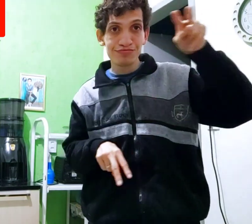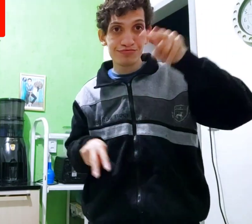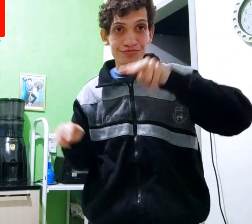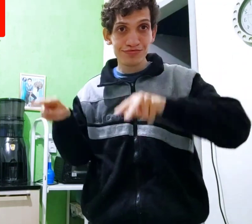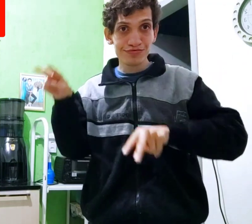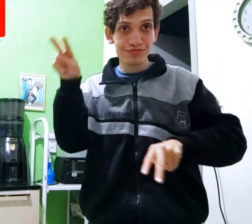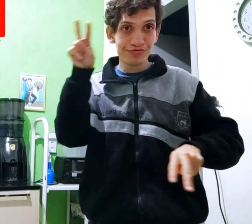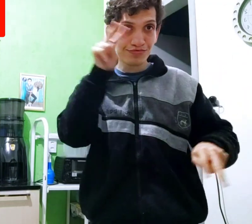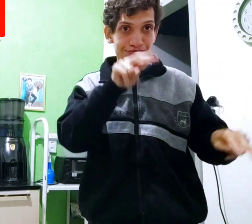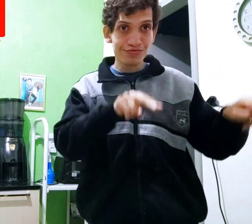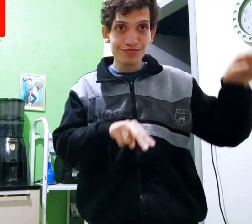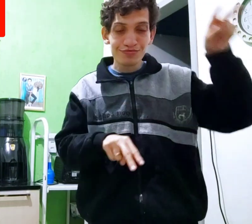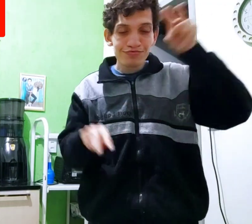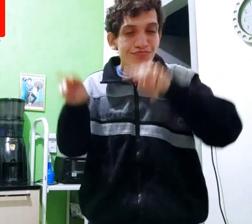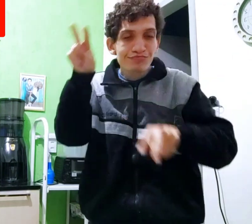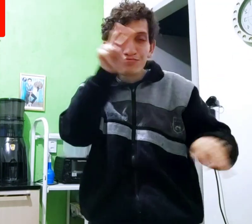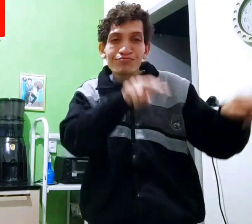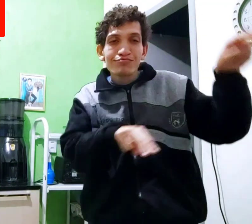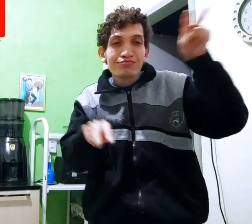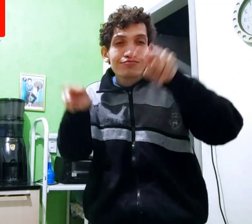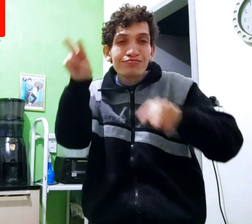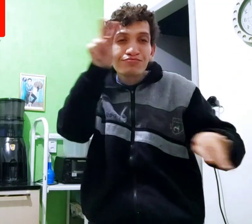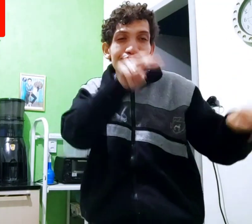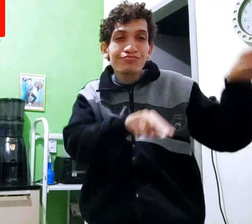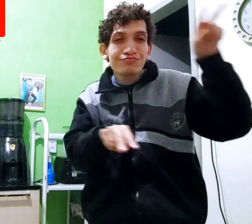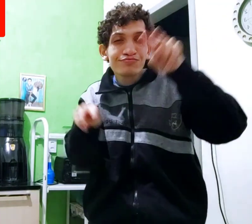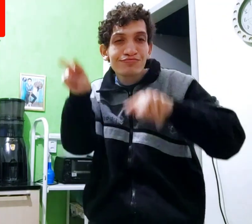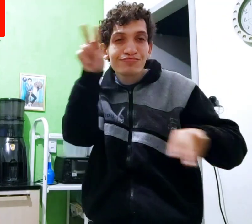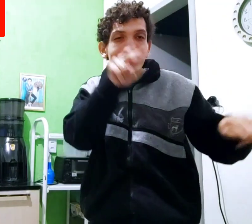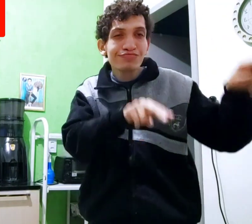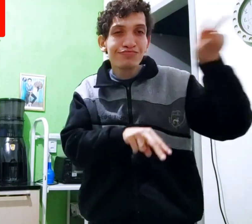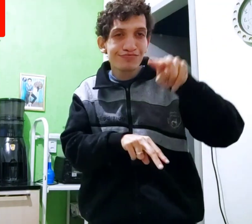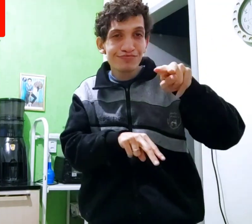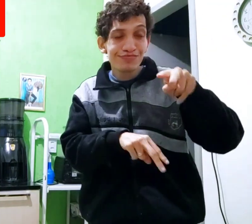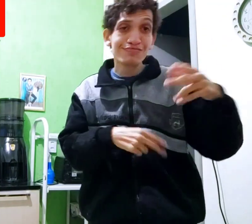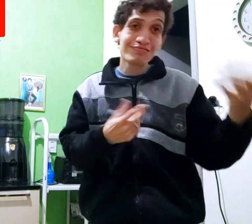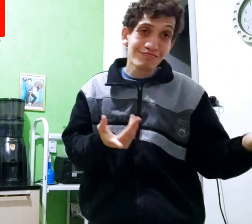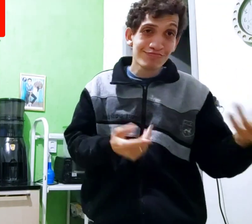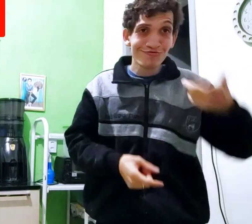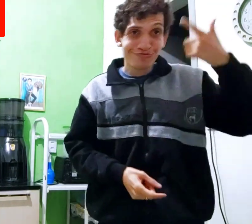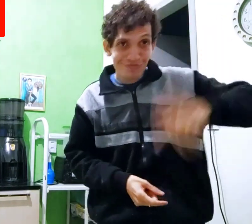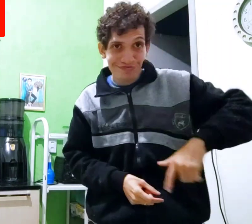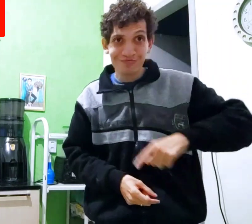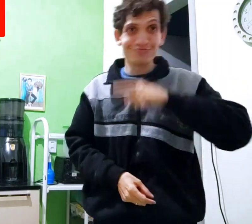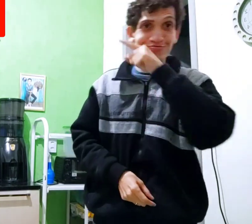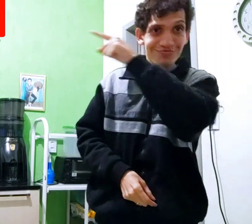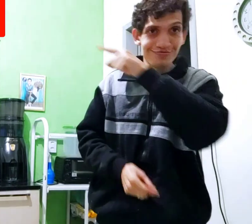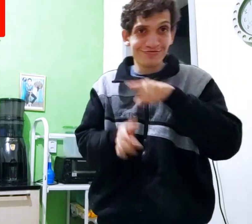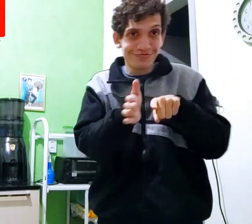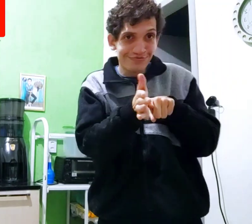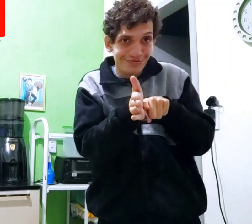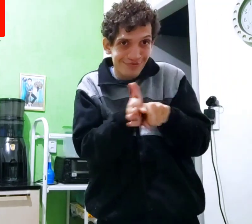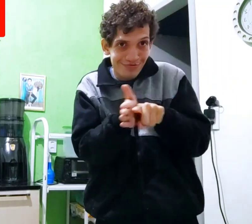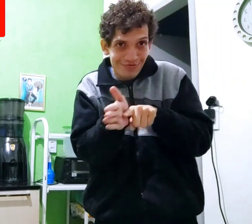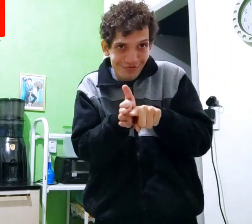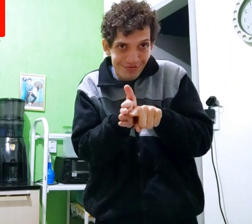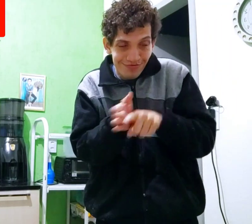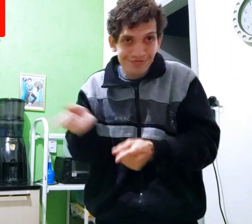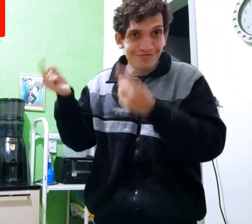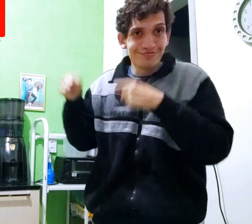movimentação circular dessa corra assim Então, de novo, o primeiro assim